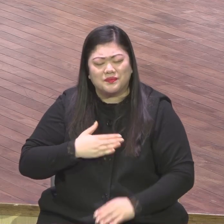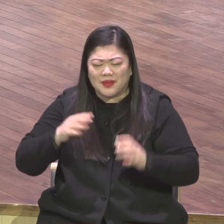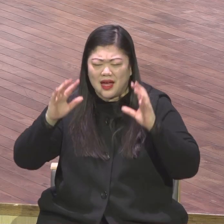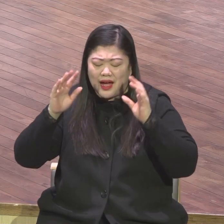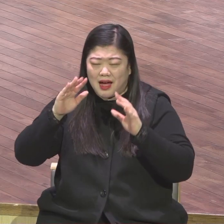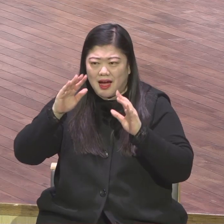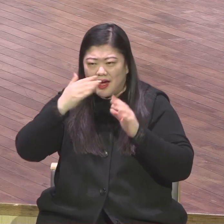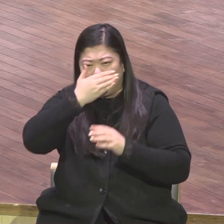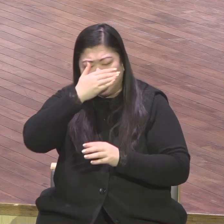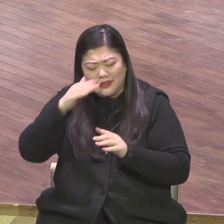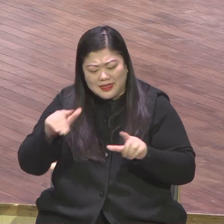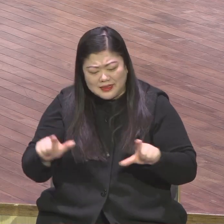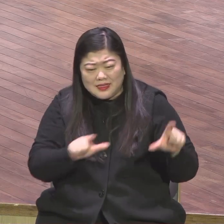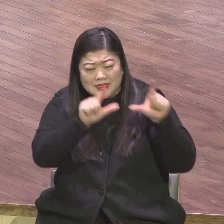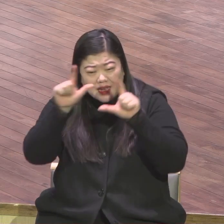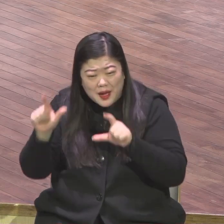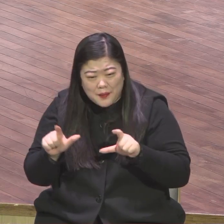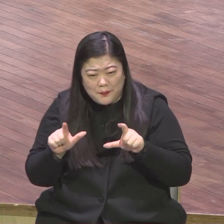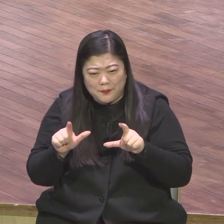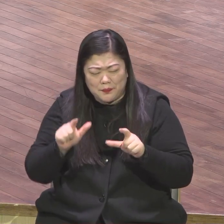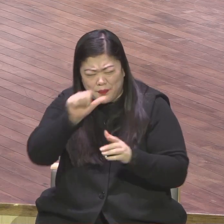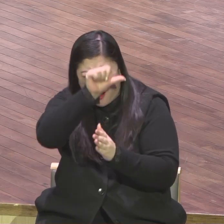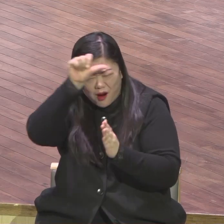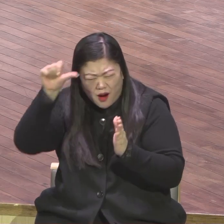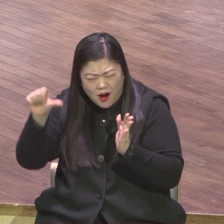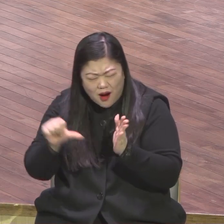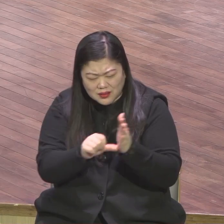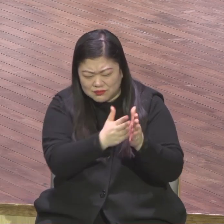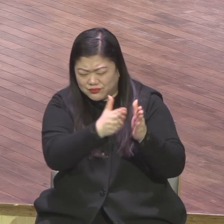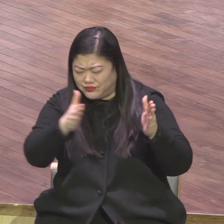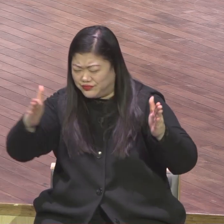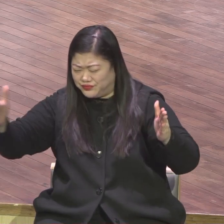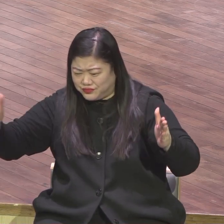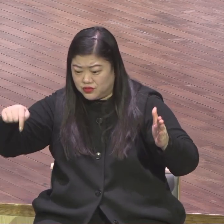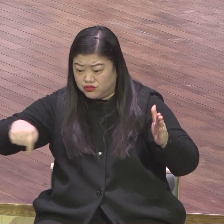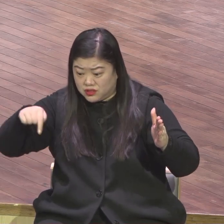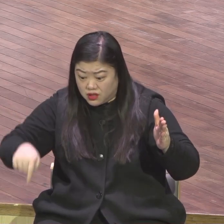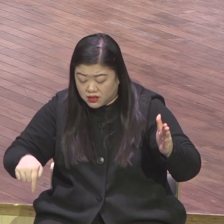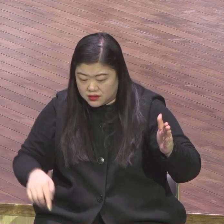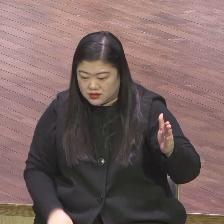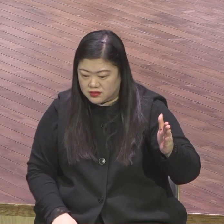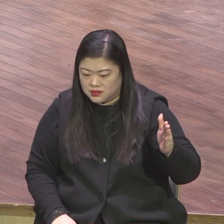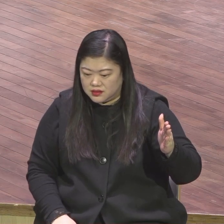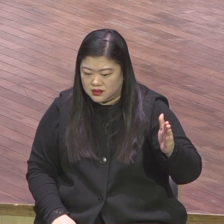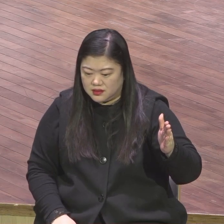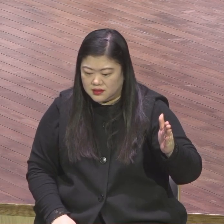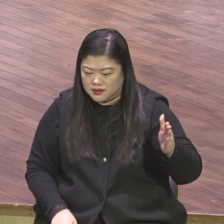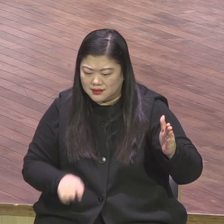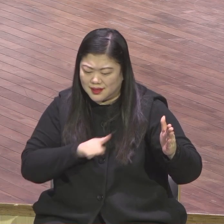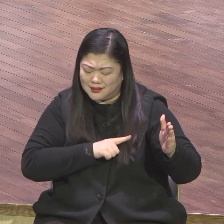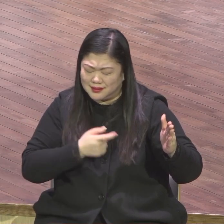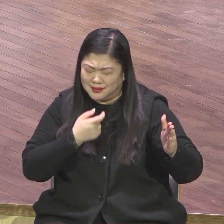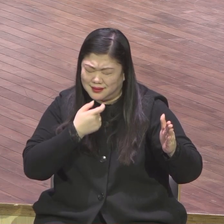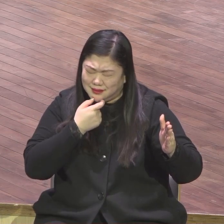가장 위험하고 가장 부담스럽고 피하고 싶었던 이 미션을